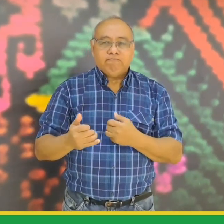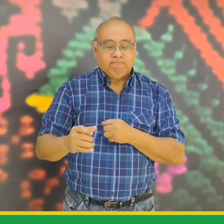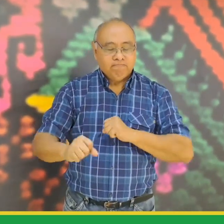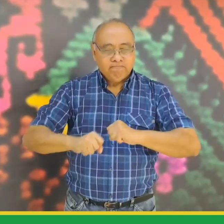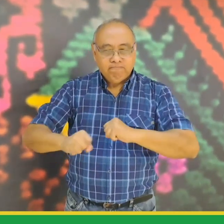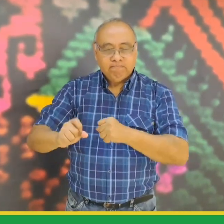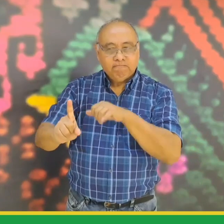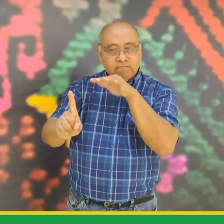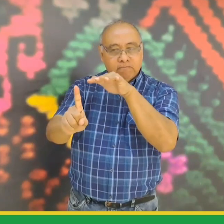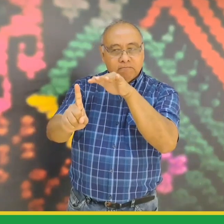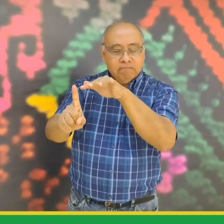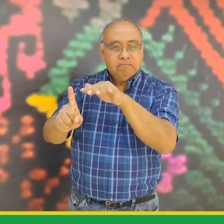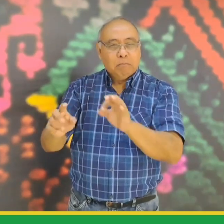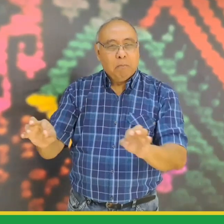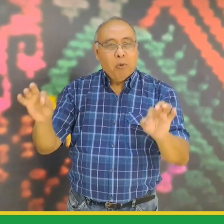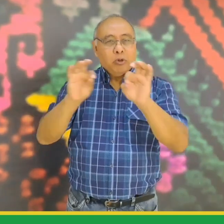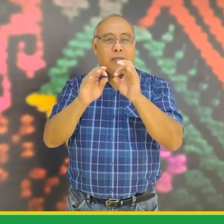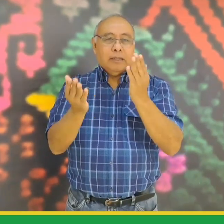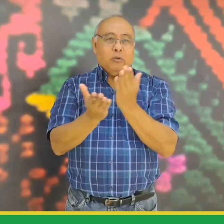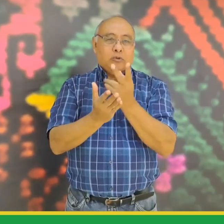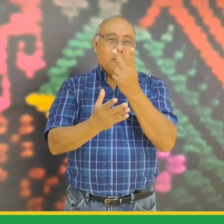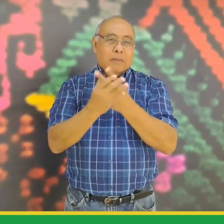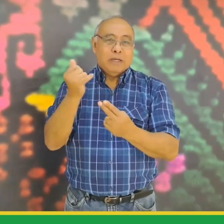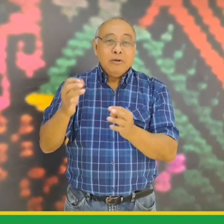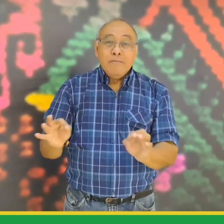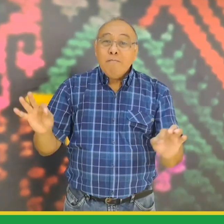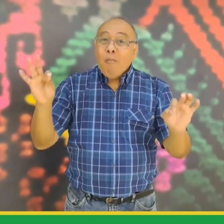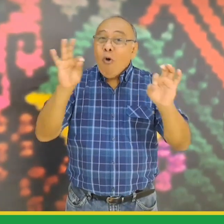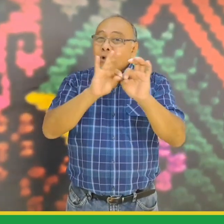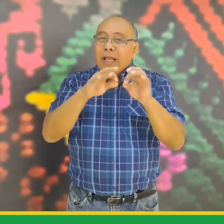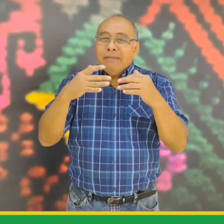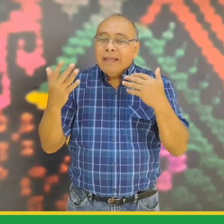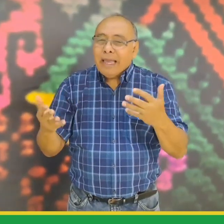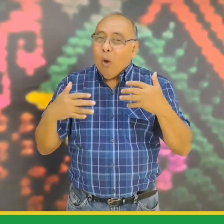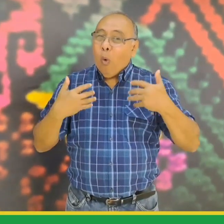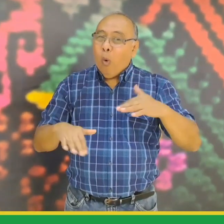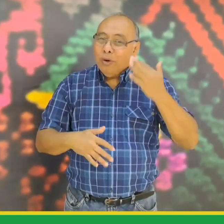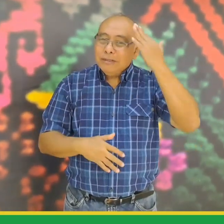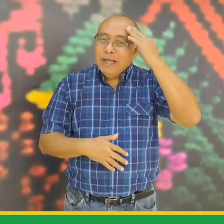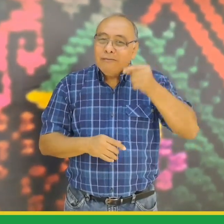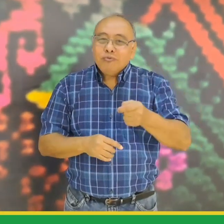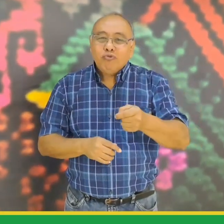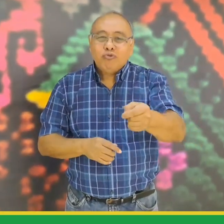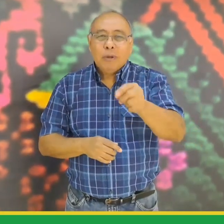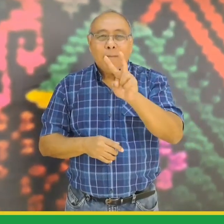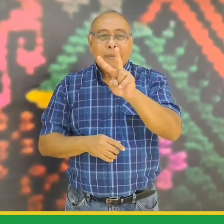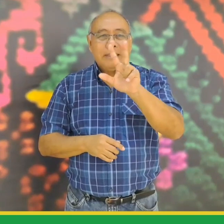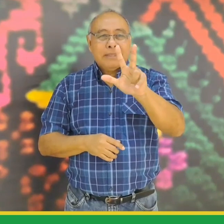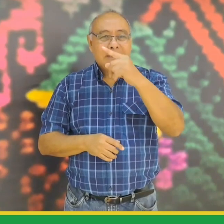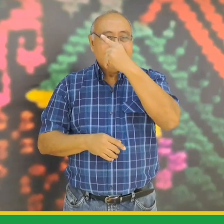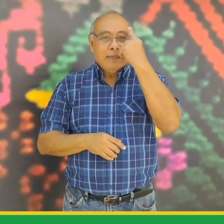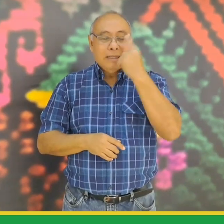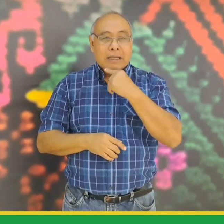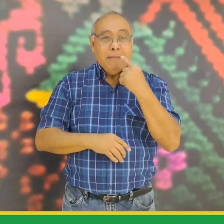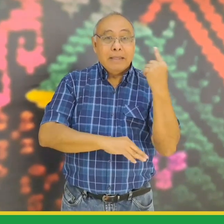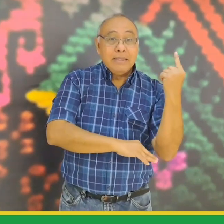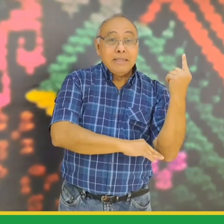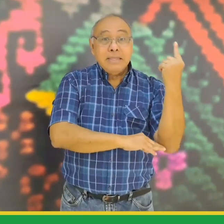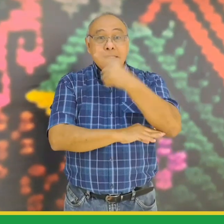incidencia enfocados en la educación bilingüe bicultural otra fecha de gran importancia que se acerca es el 23 de septiembre en el que tenemos el